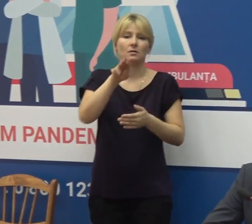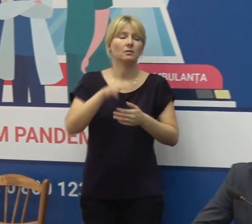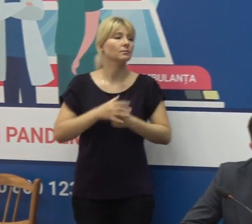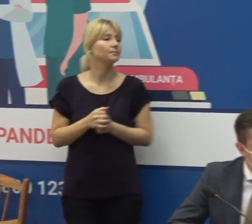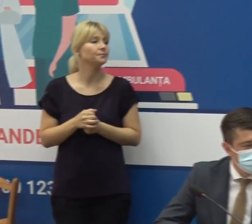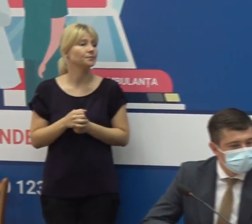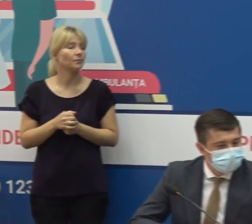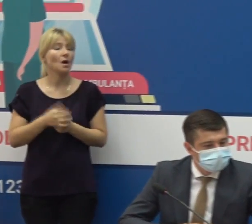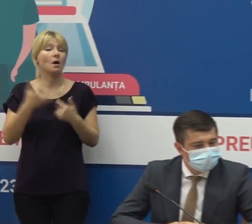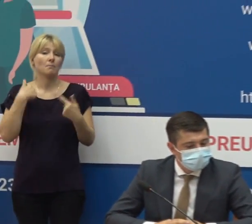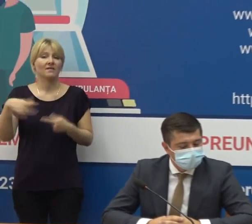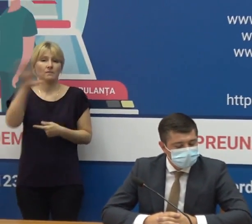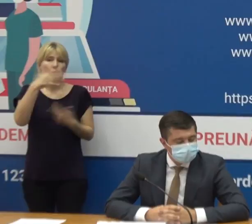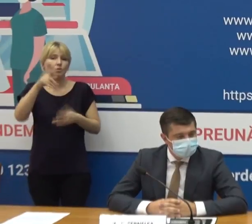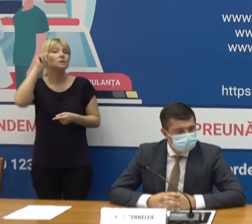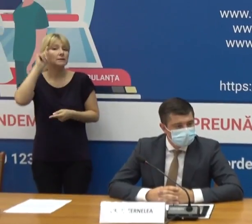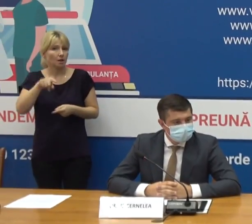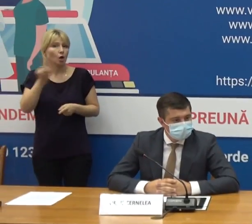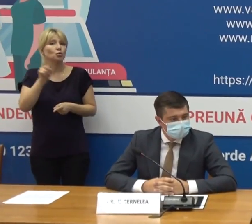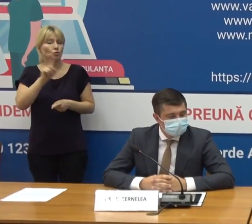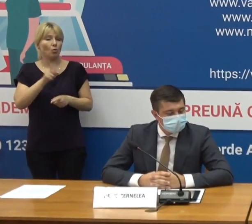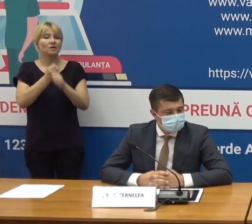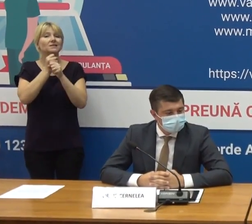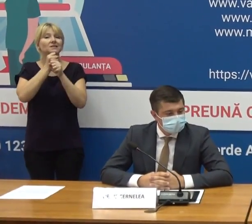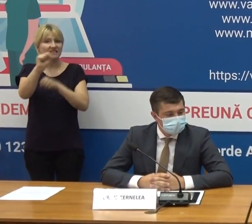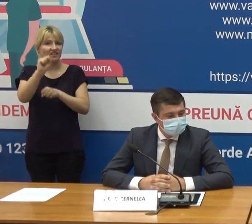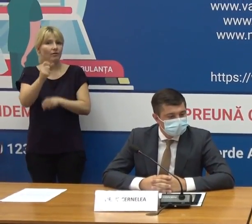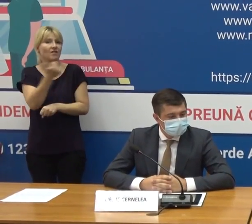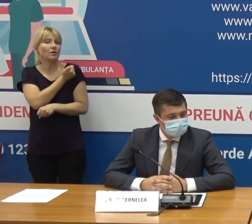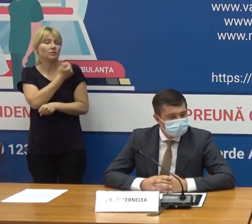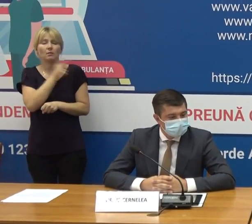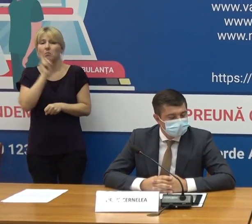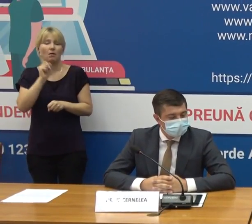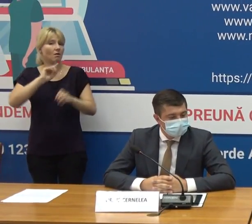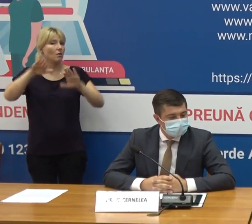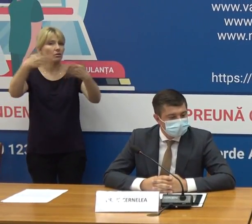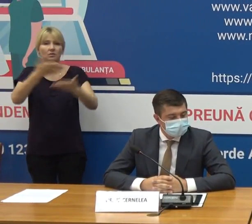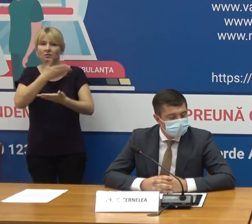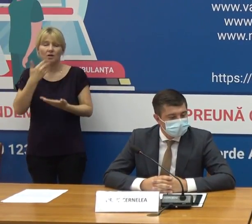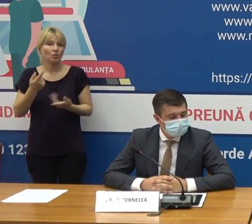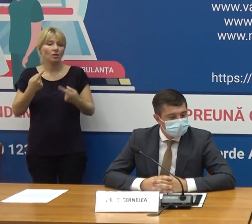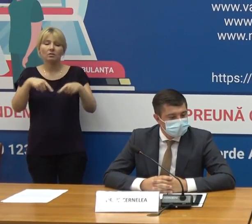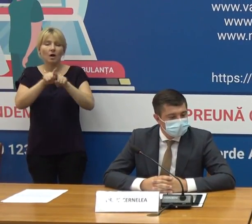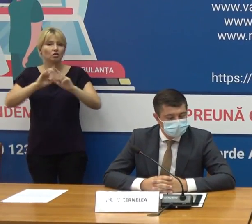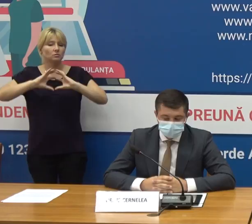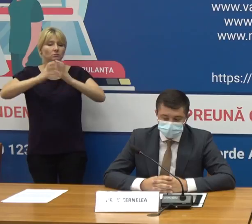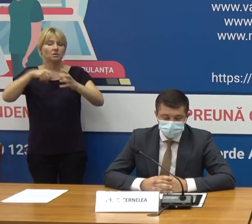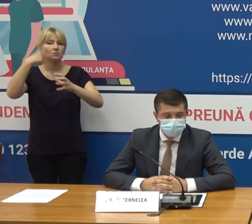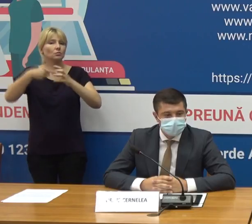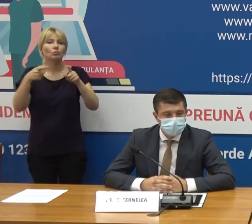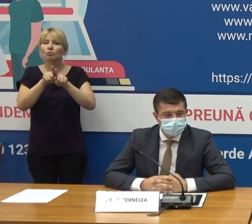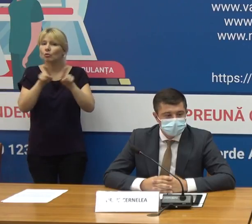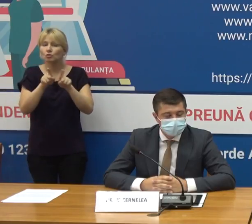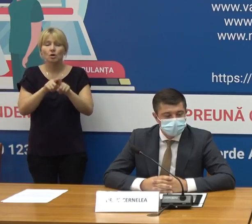Deci cu toții cunoaștem că vaccinarea obligatorie nu este recomandată nici de Organizația Mondială Sănătăției nici Republica